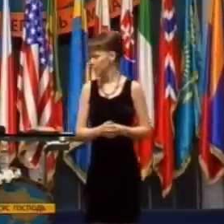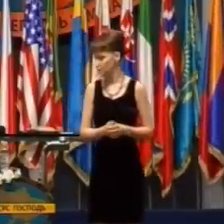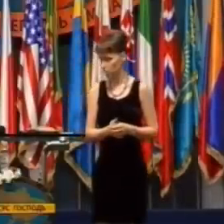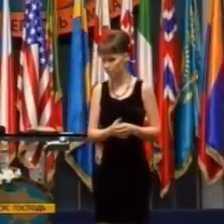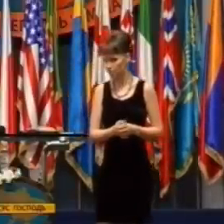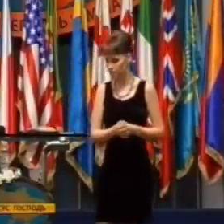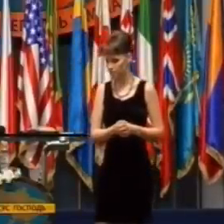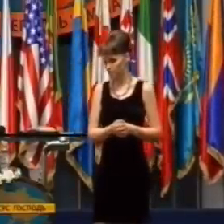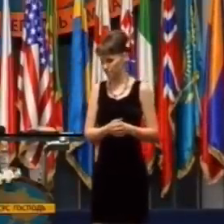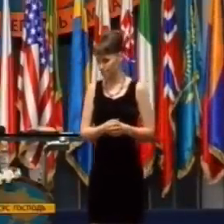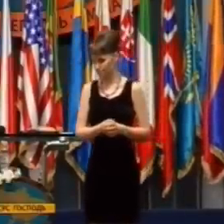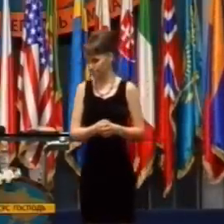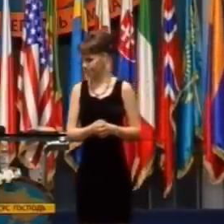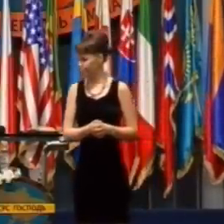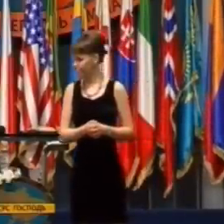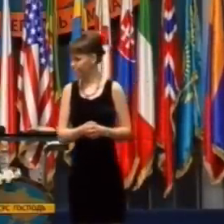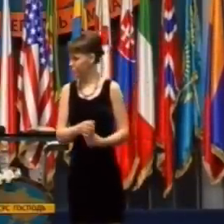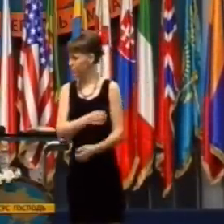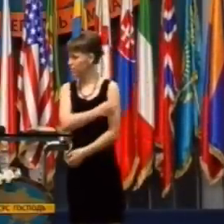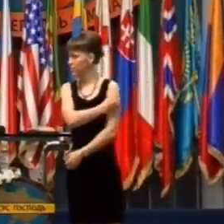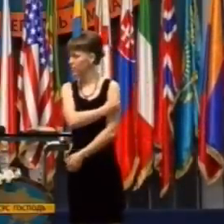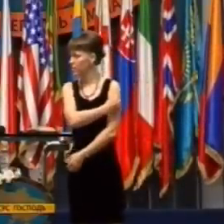Boh povedal Jozúovi,